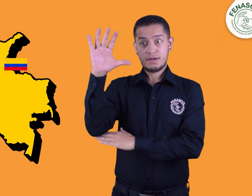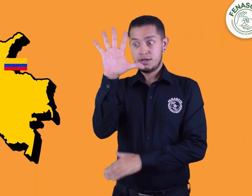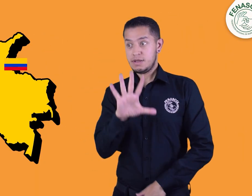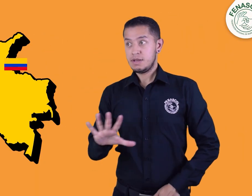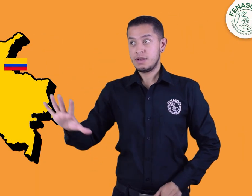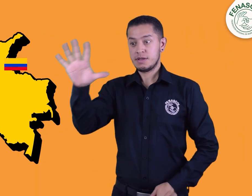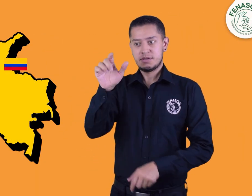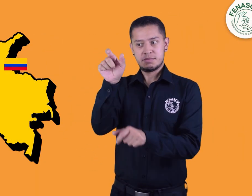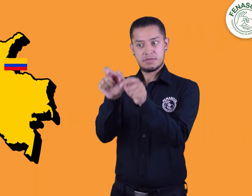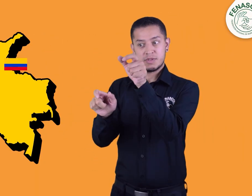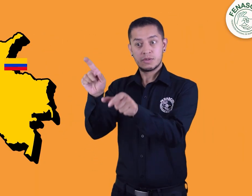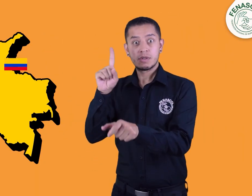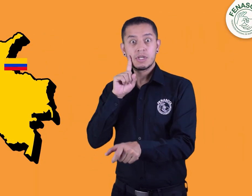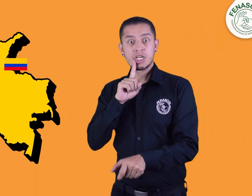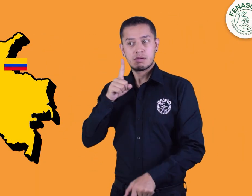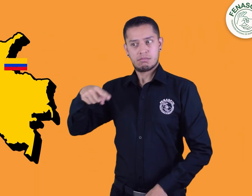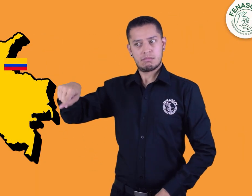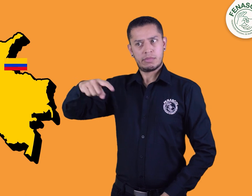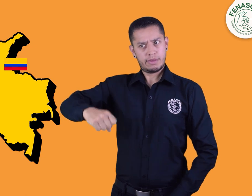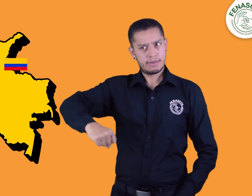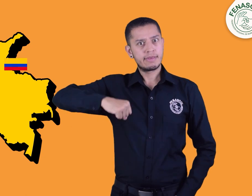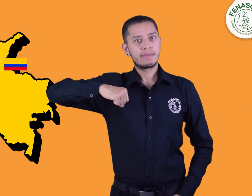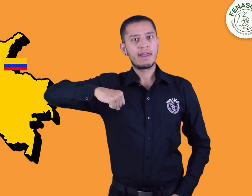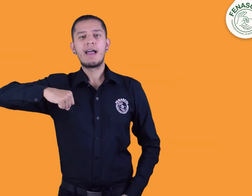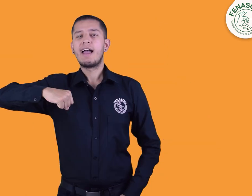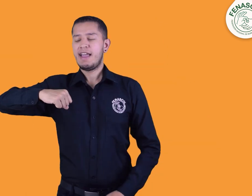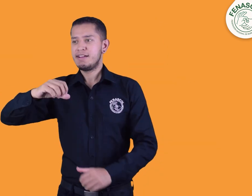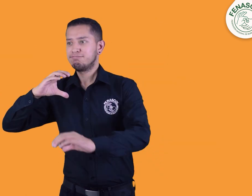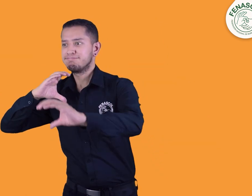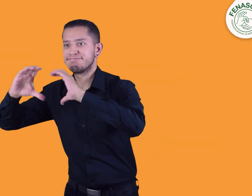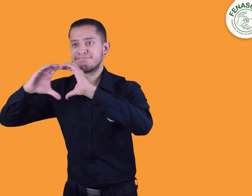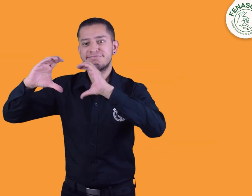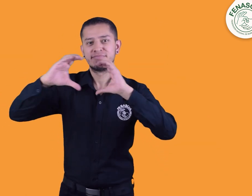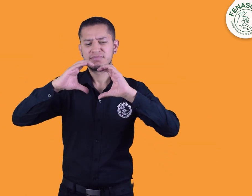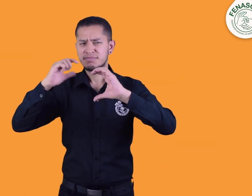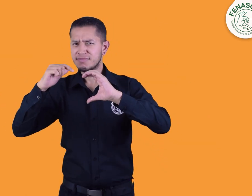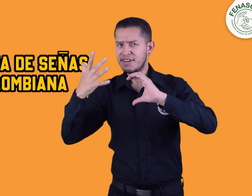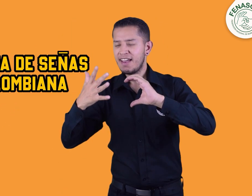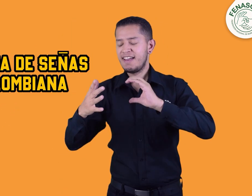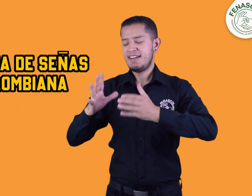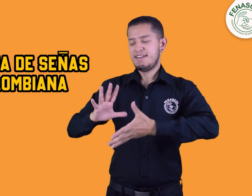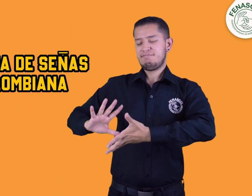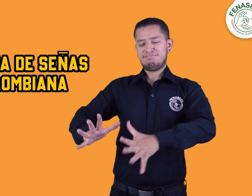Es un derecho de las personas sordas comunicarse por medio de la lengua de señas colombiana.